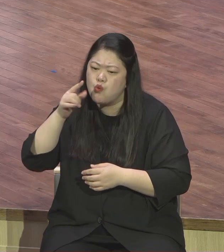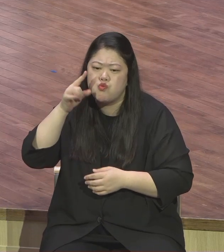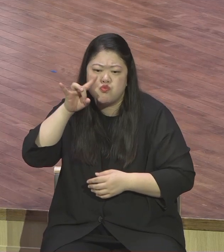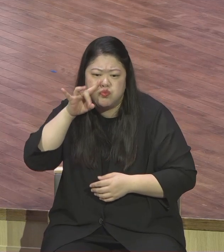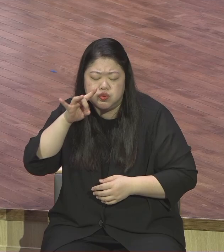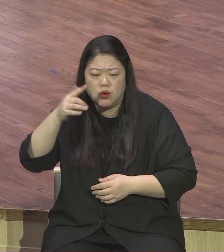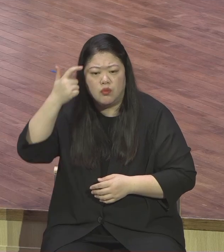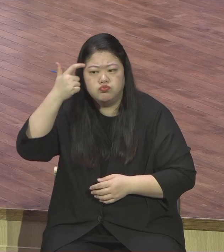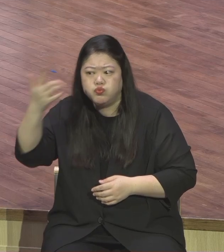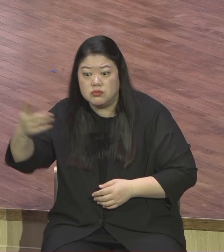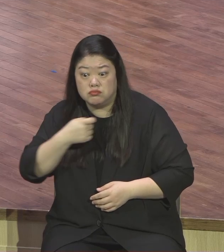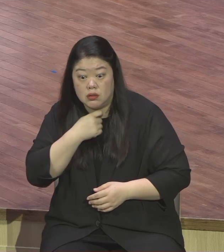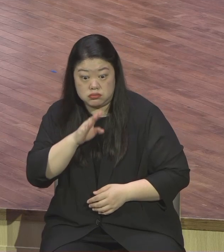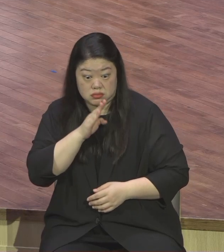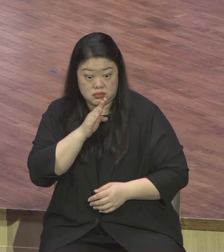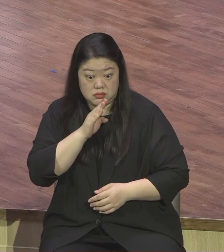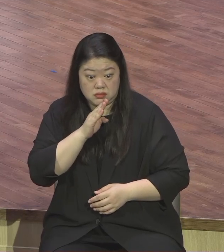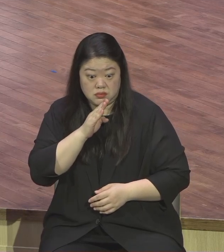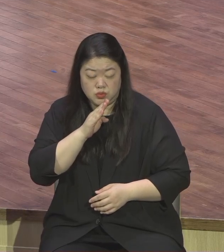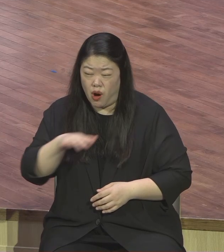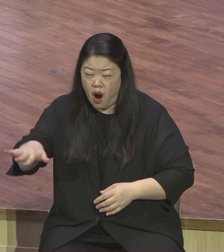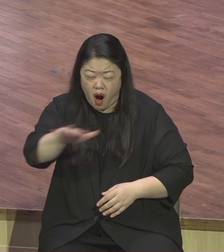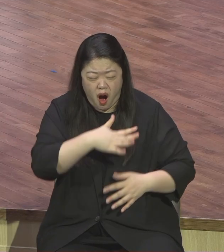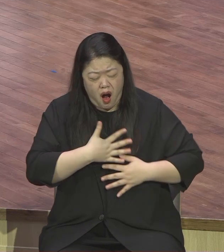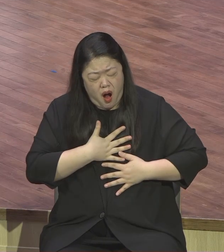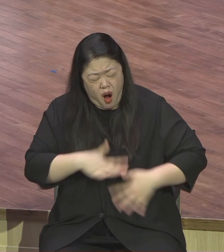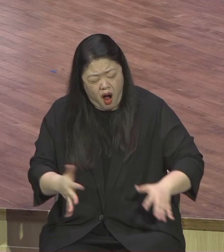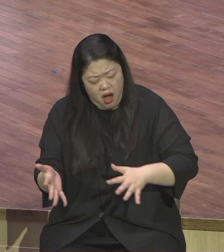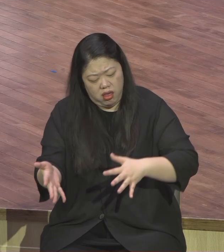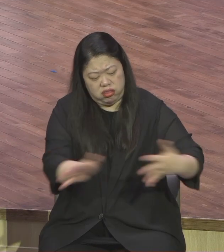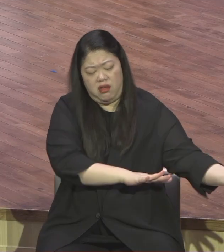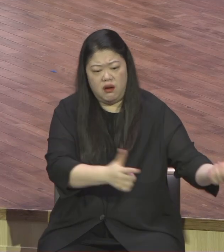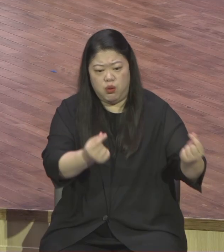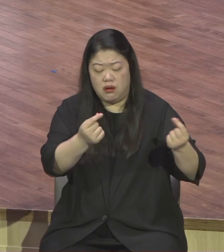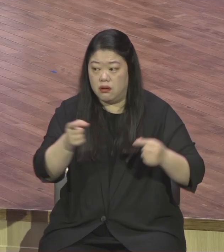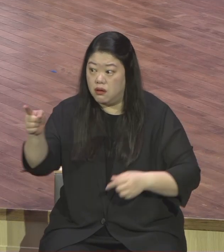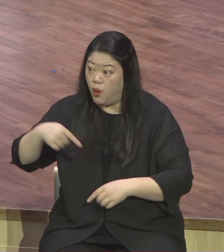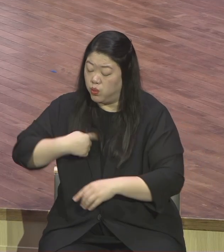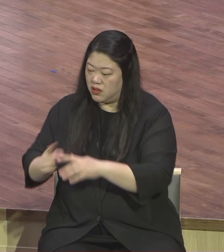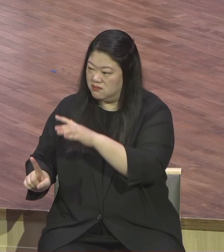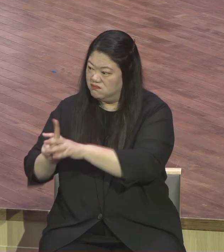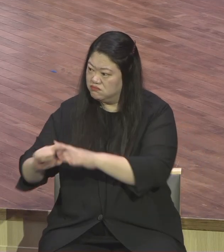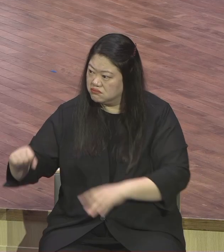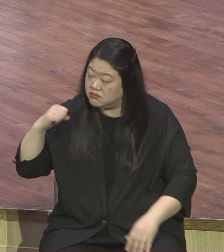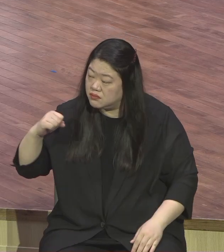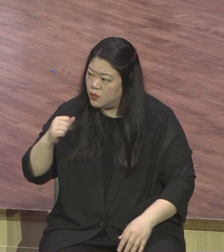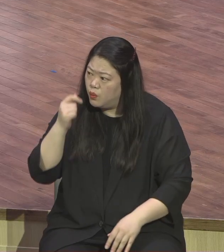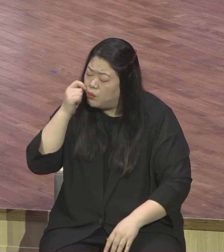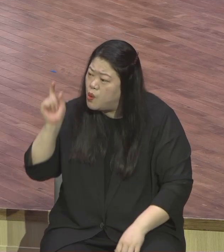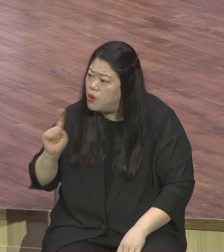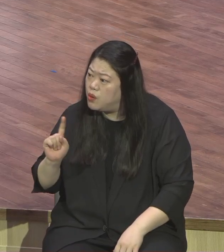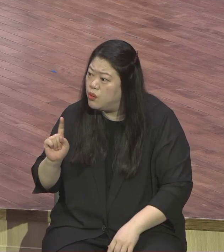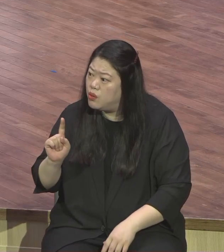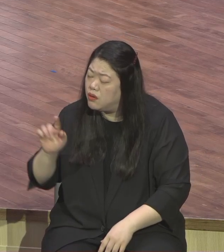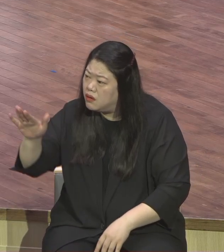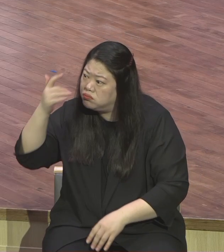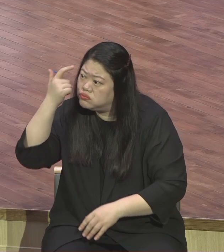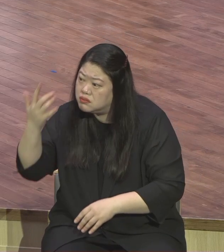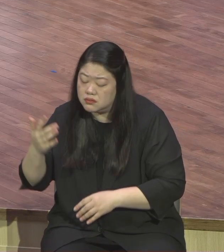마음이 생겨요 이게 너희는 세상의 빛이니 라고 말한 예수님의